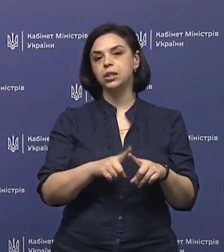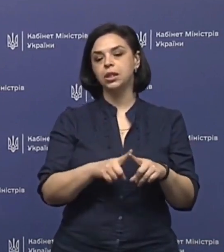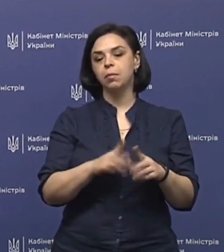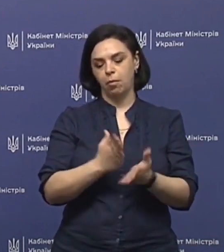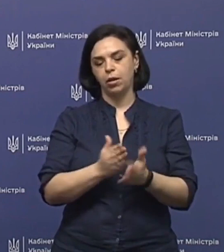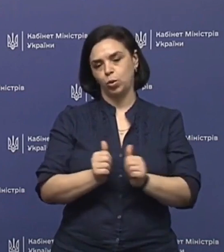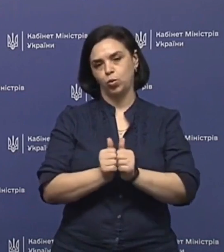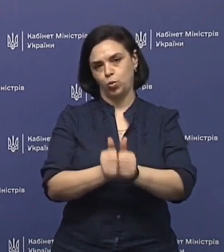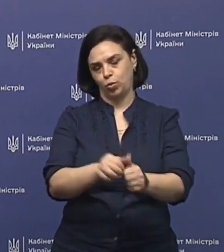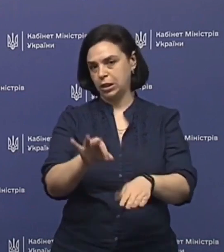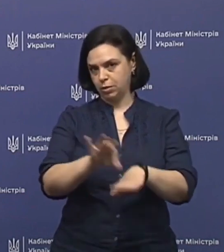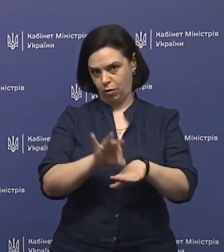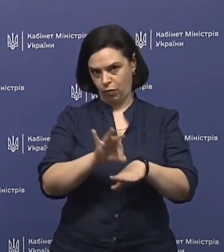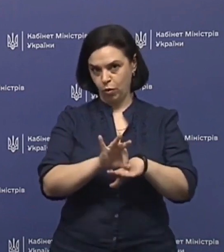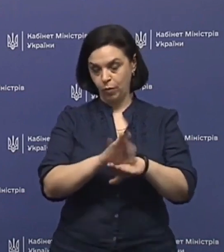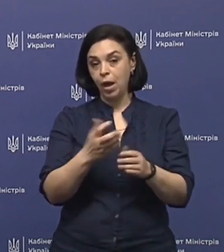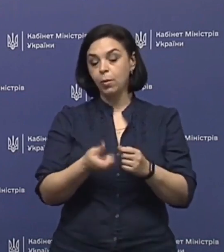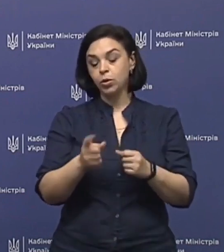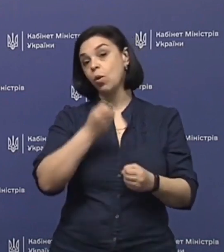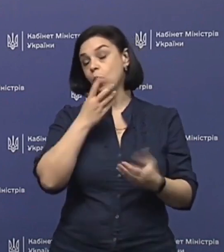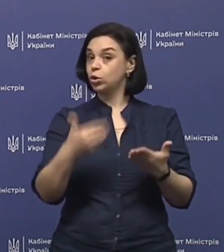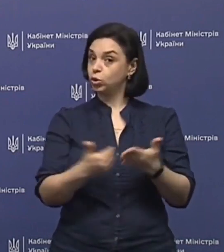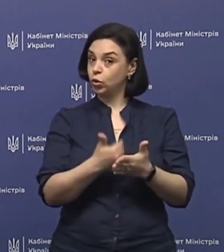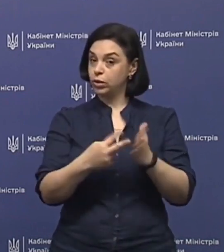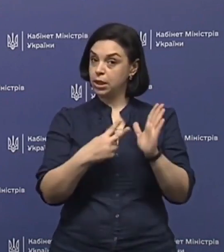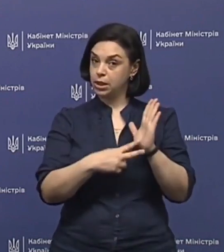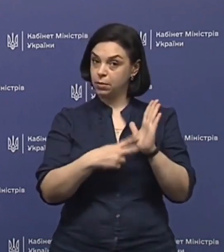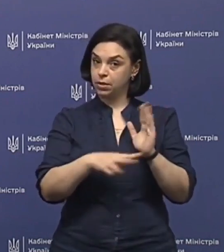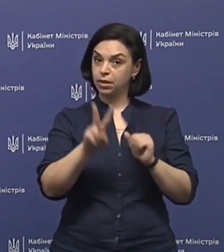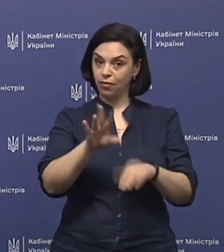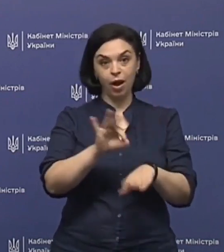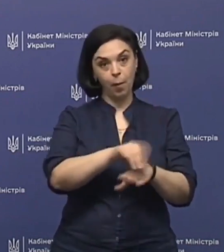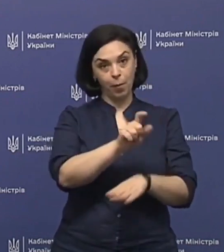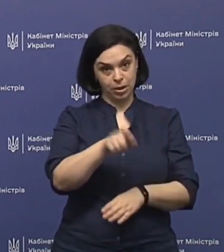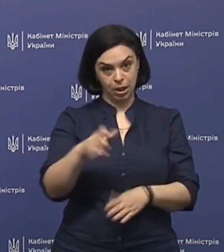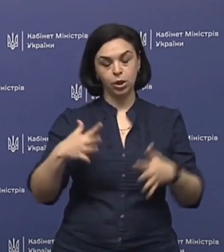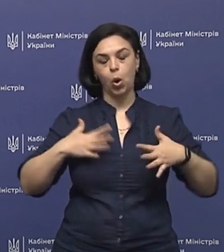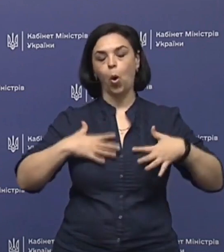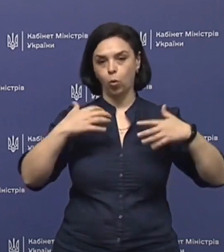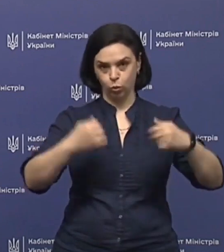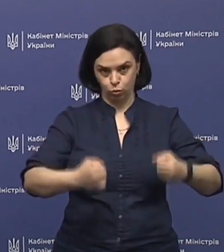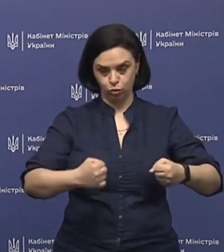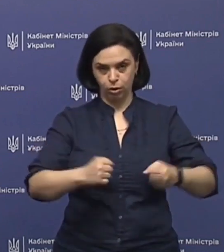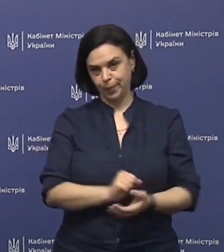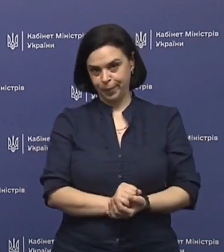супутнє захворювання. При цьому хворошена вона 72 пацієнта удужили.